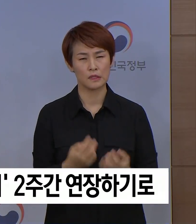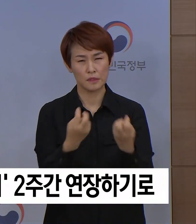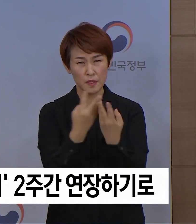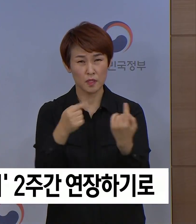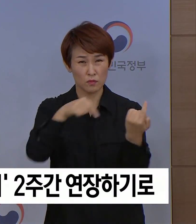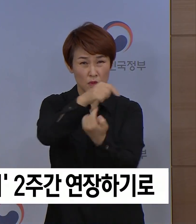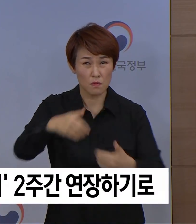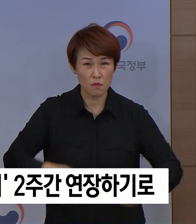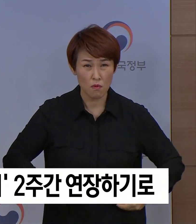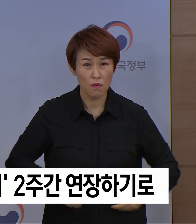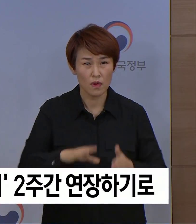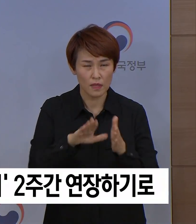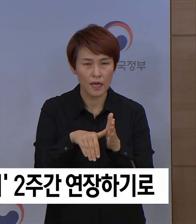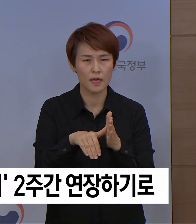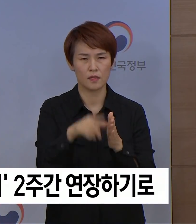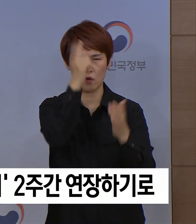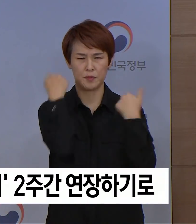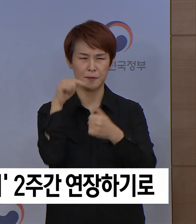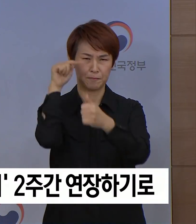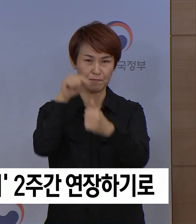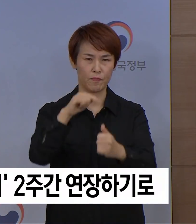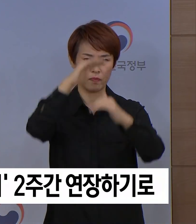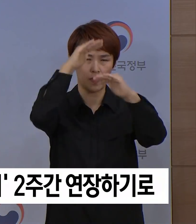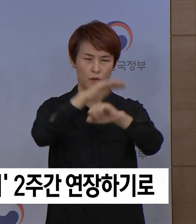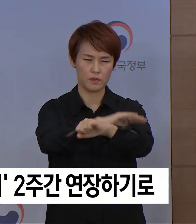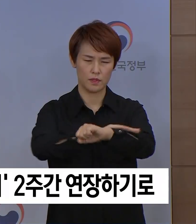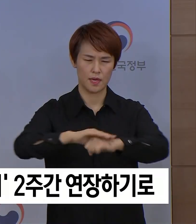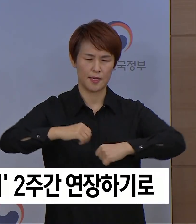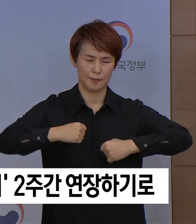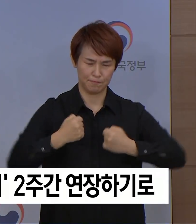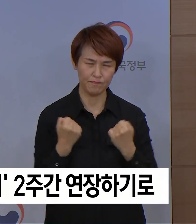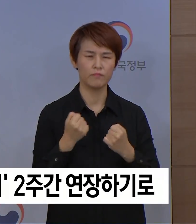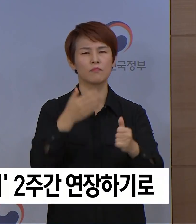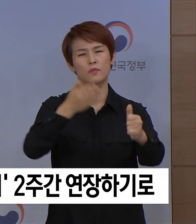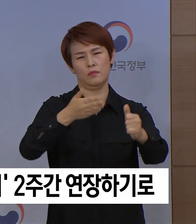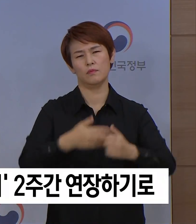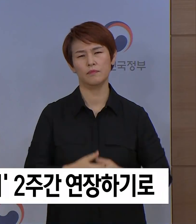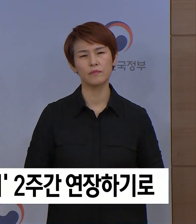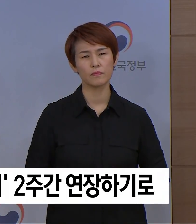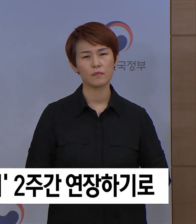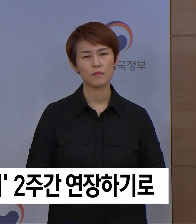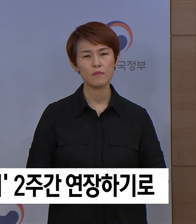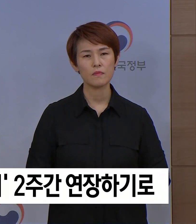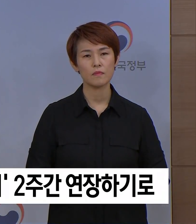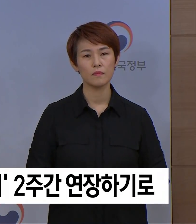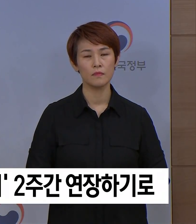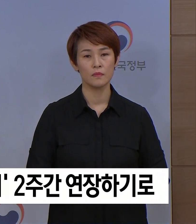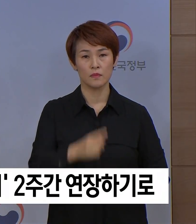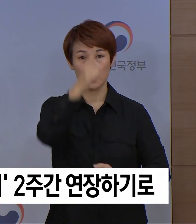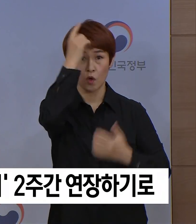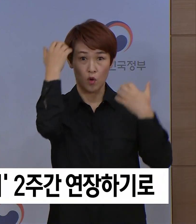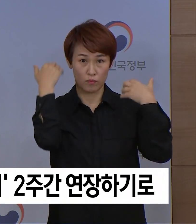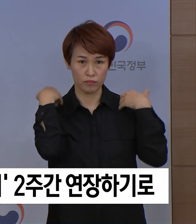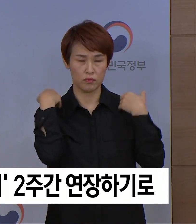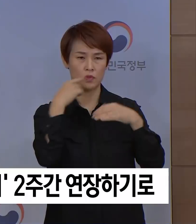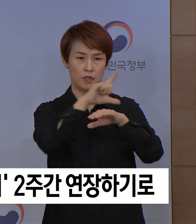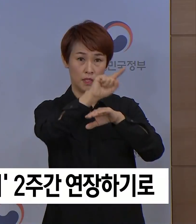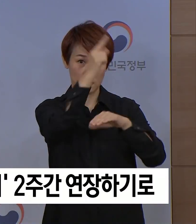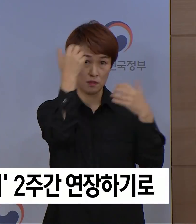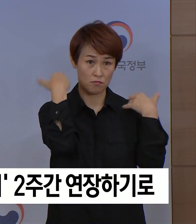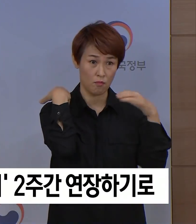경우에는 방역당국이 정한 준수사항을 철저히 지켜주시기 바랍니다. 정부와 지하체에서도